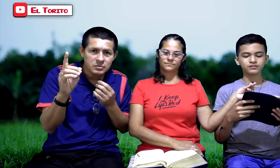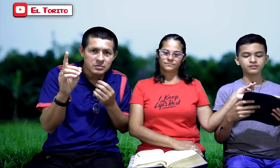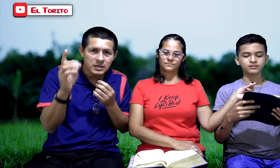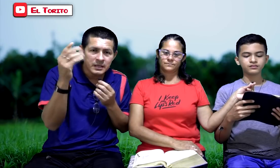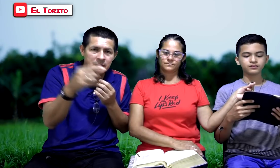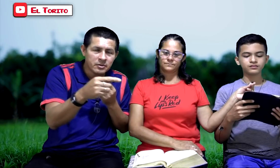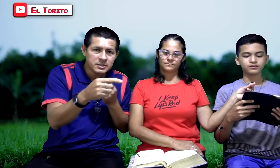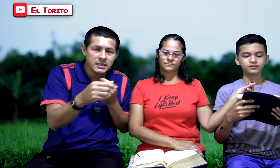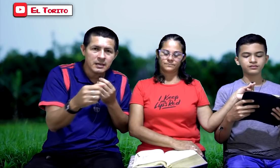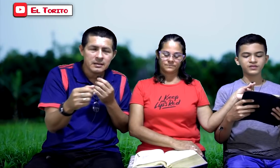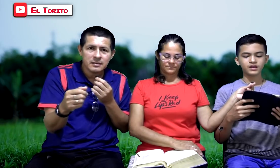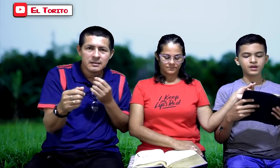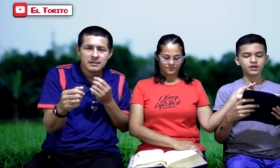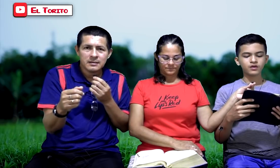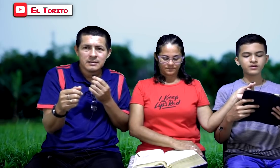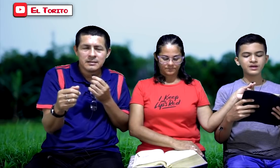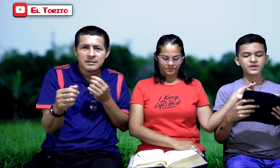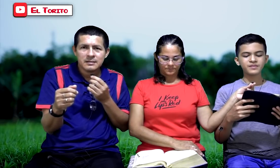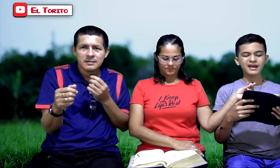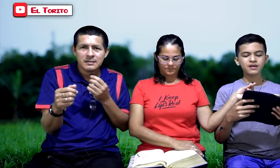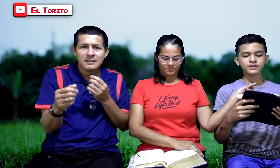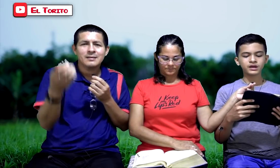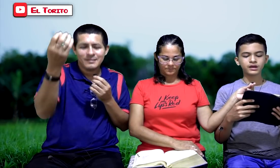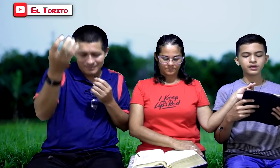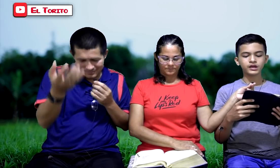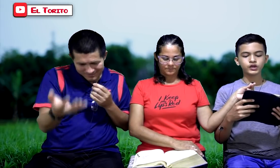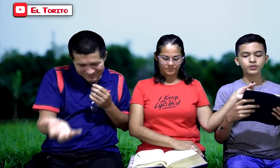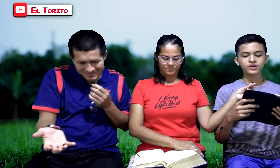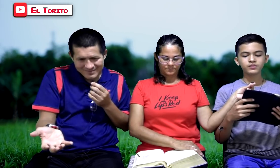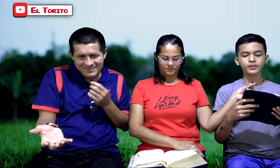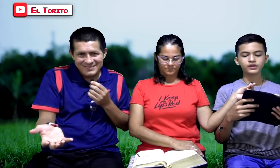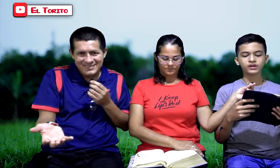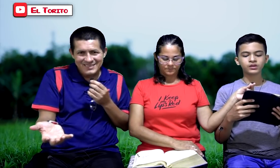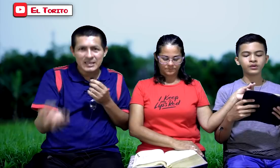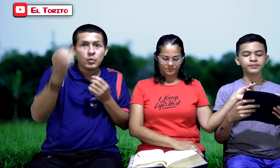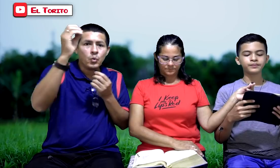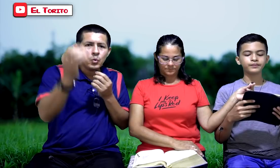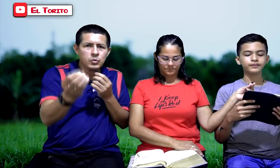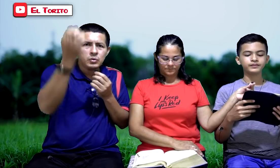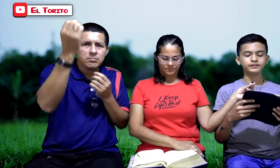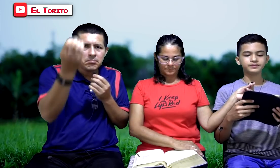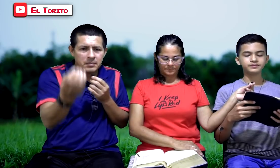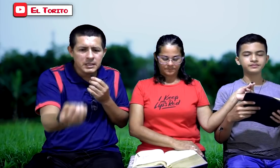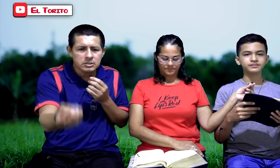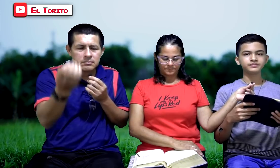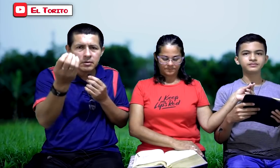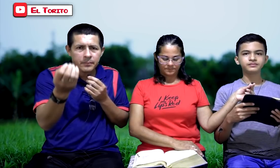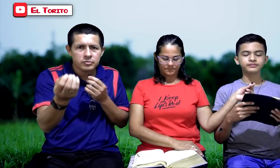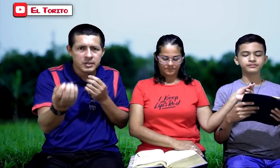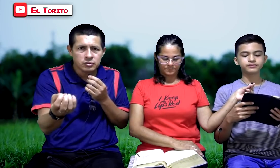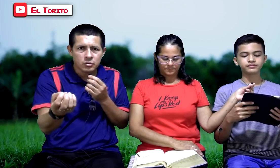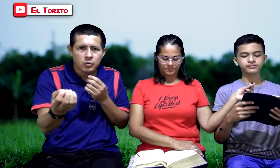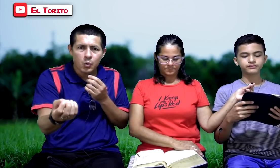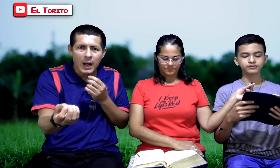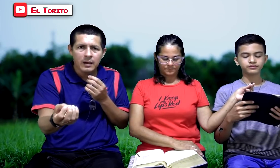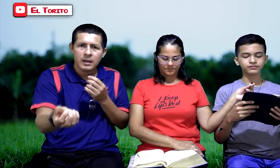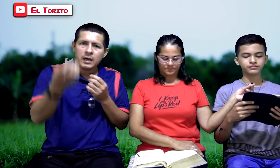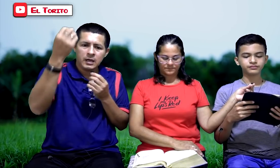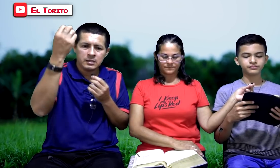En el amor, siga. Con una misma alma y un mismo proyecto. Un mismo proyecto, ¿cuál? El